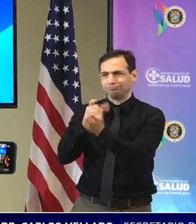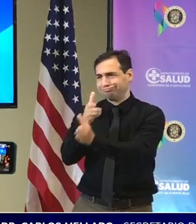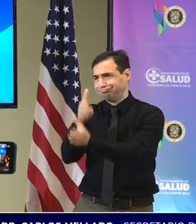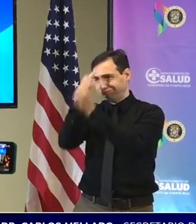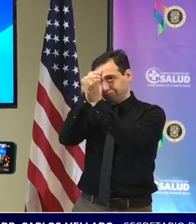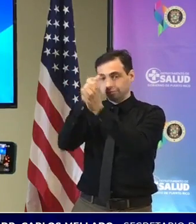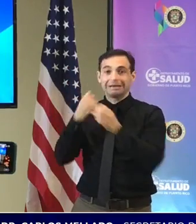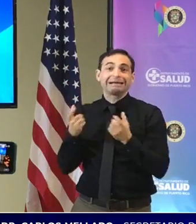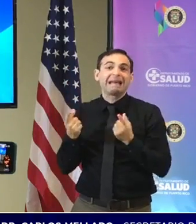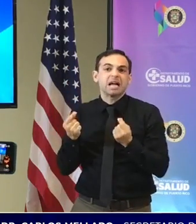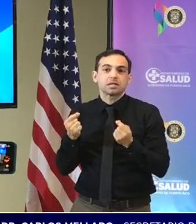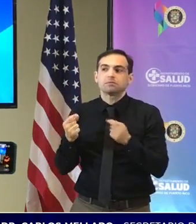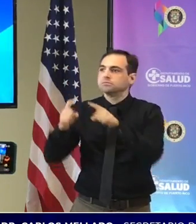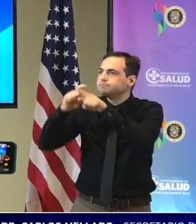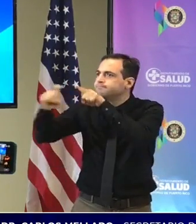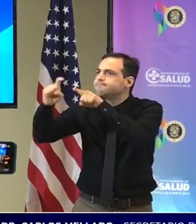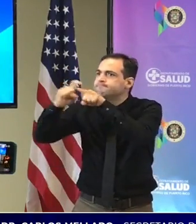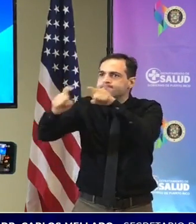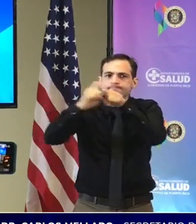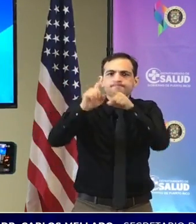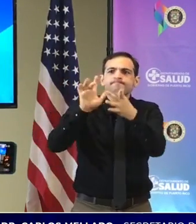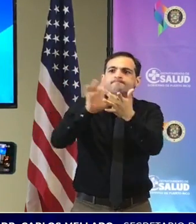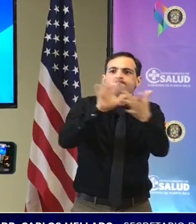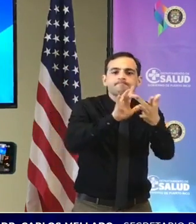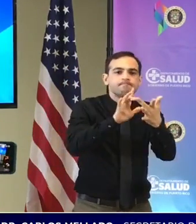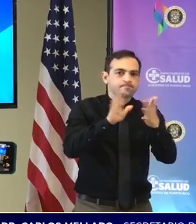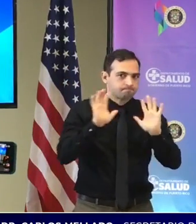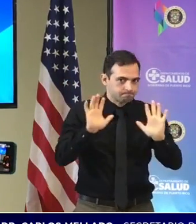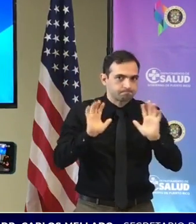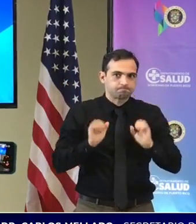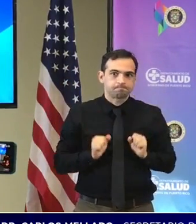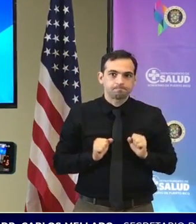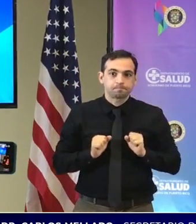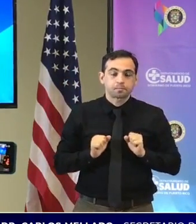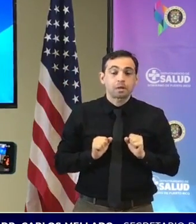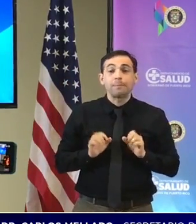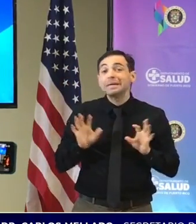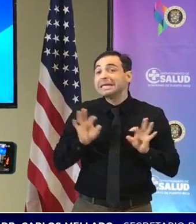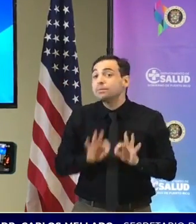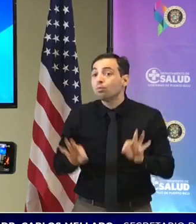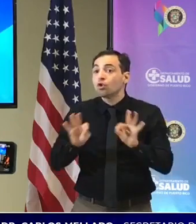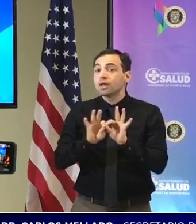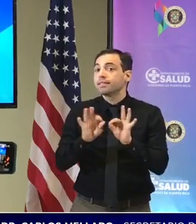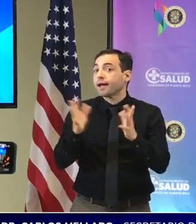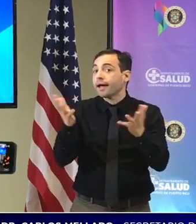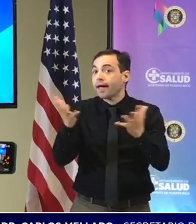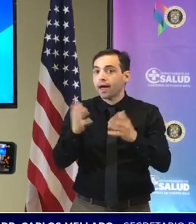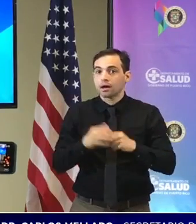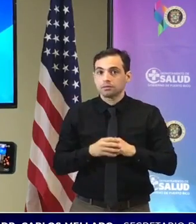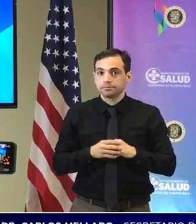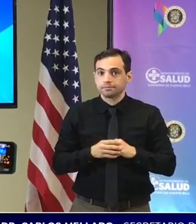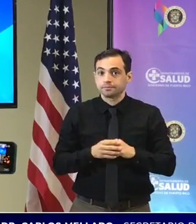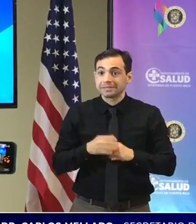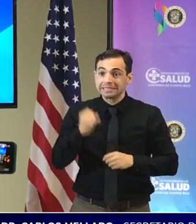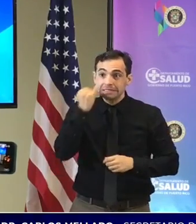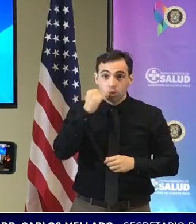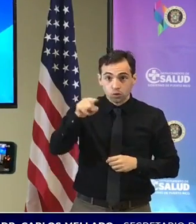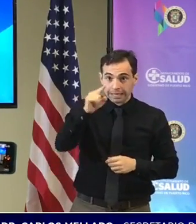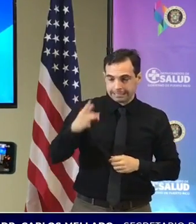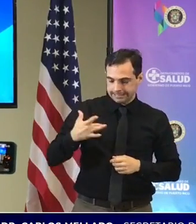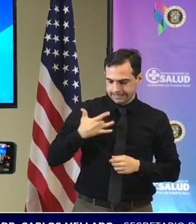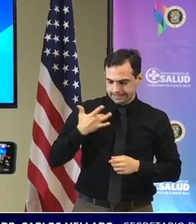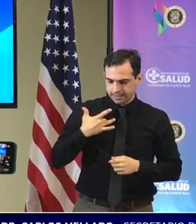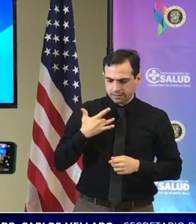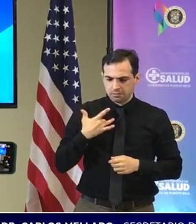personas pero lo importante es que como dijo la doctora Mersan si usted tiene síntomas de